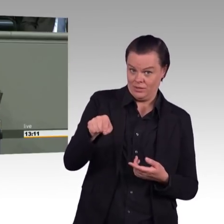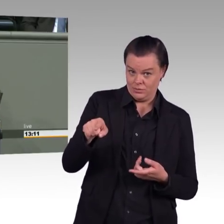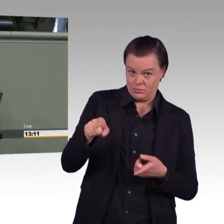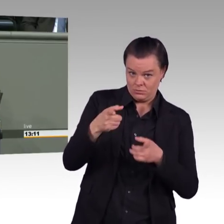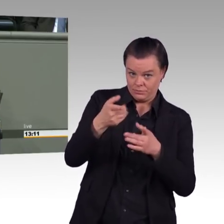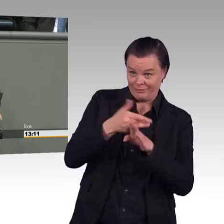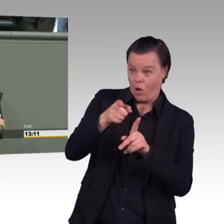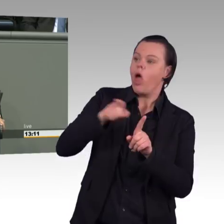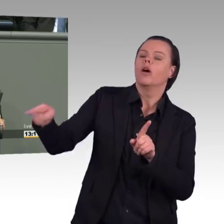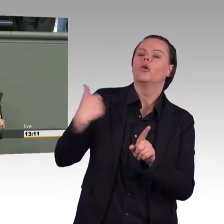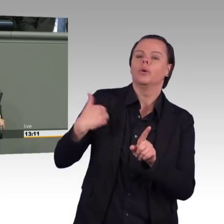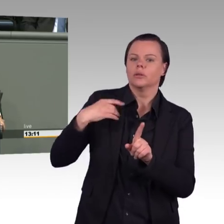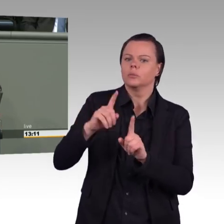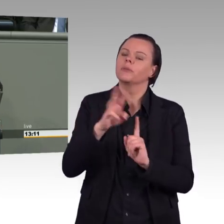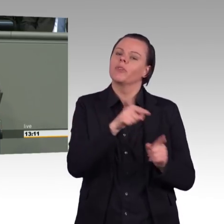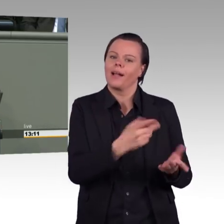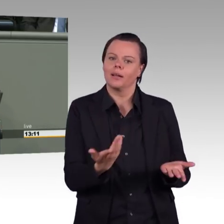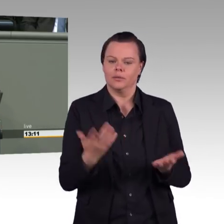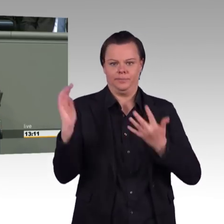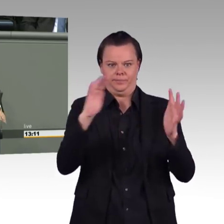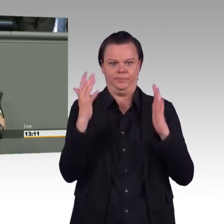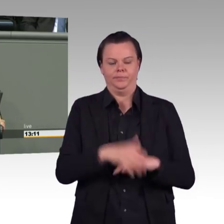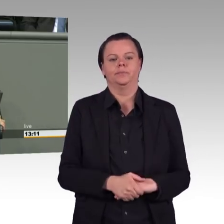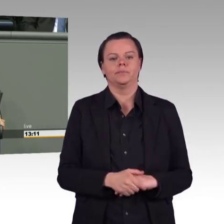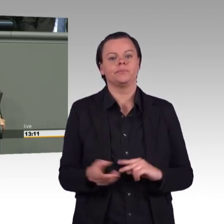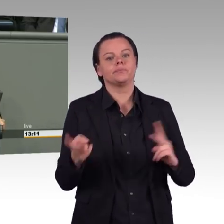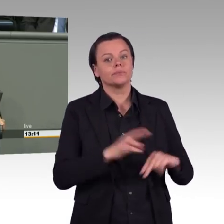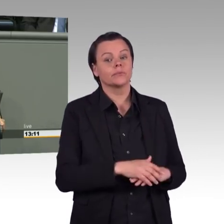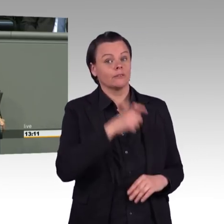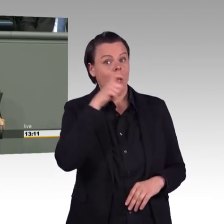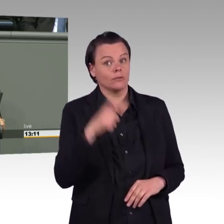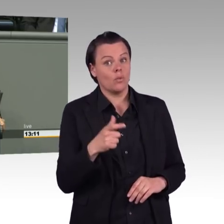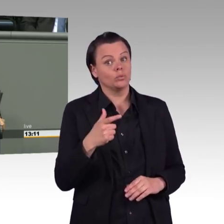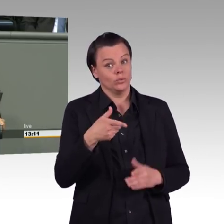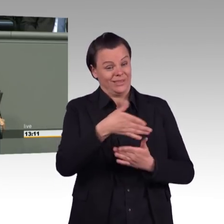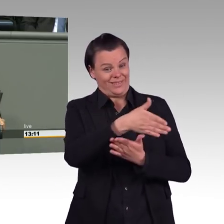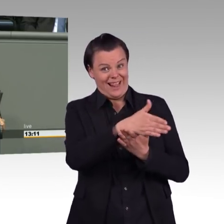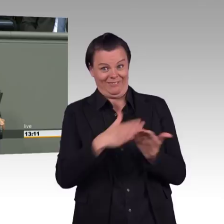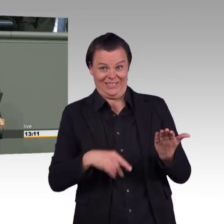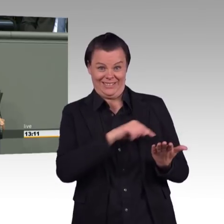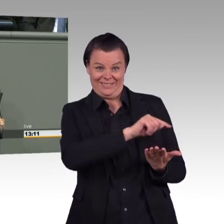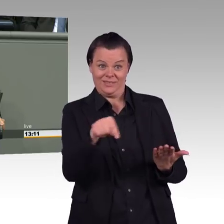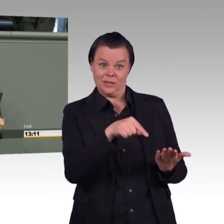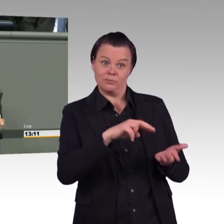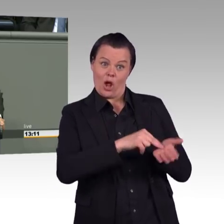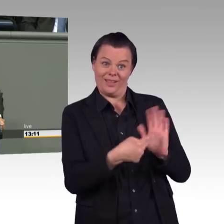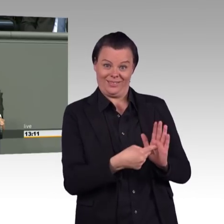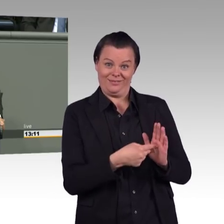sind wir ja zum Glück noch da. Ja? Sonst wäre es ja, deshalb können Sie ja nirgendwo alleine regieren. Das ist auch gut so.